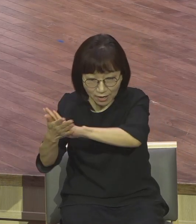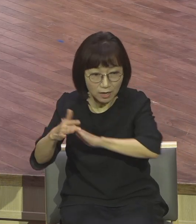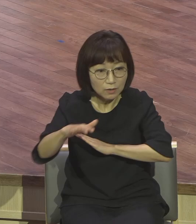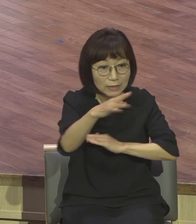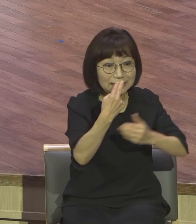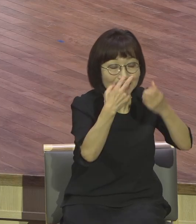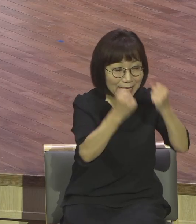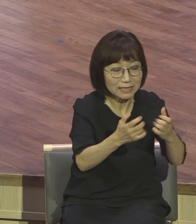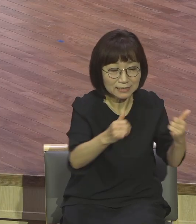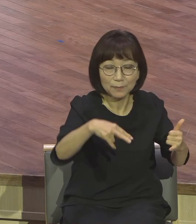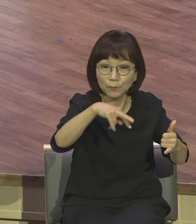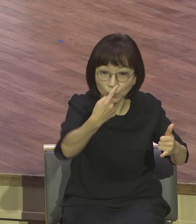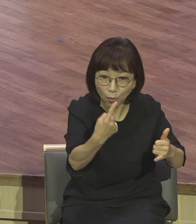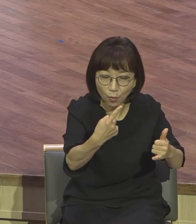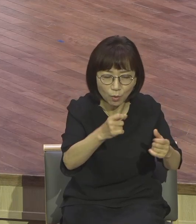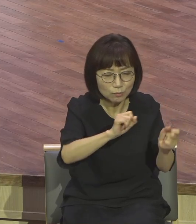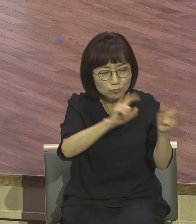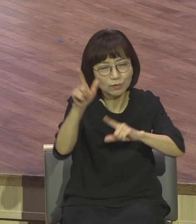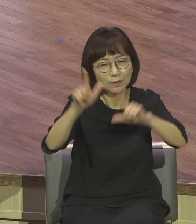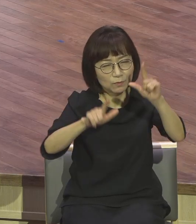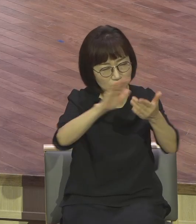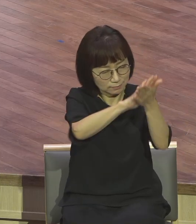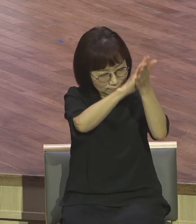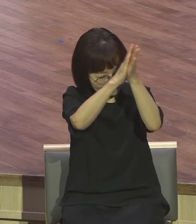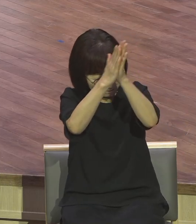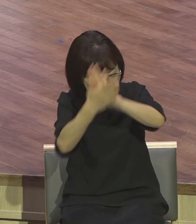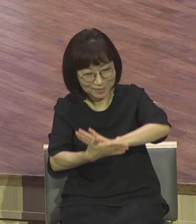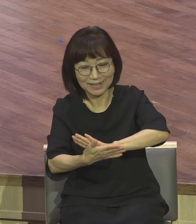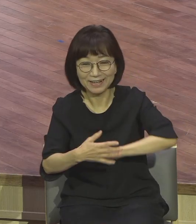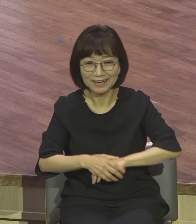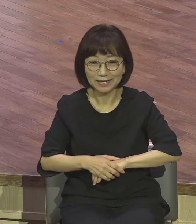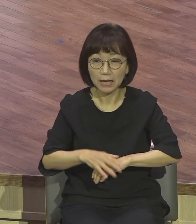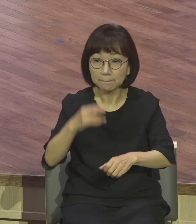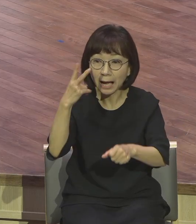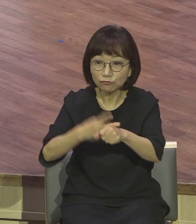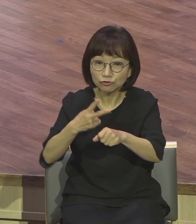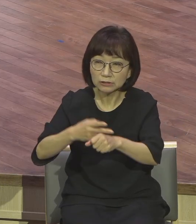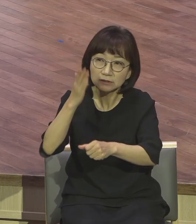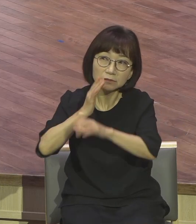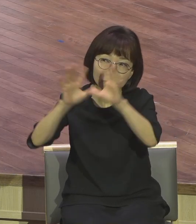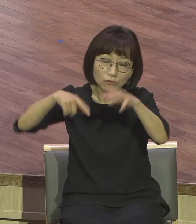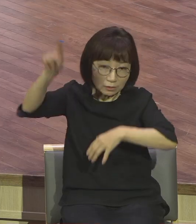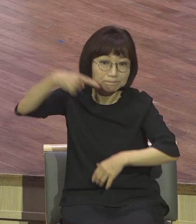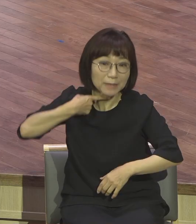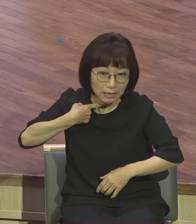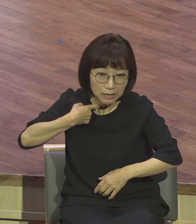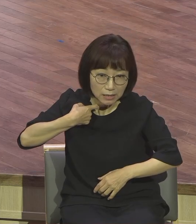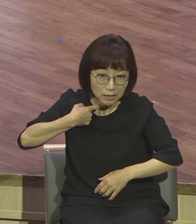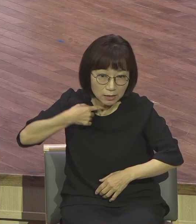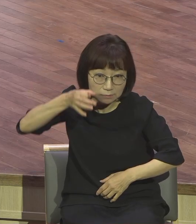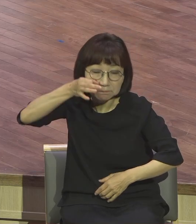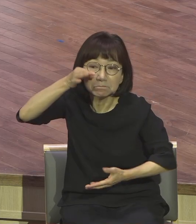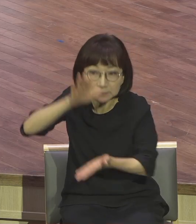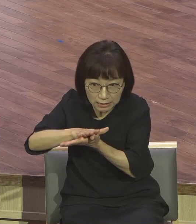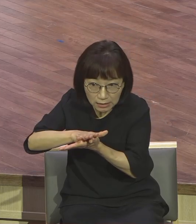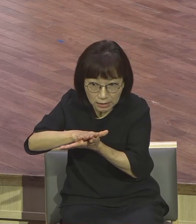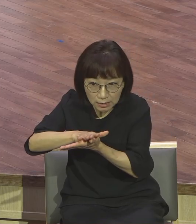그랬어요 바울은 천국을 다녀온 사람이요 부활체로 변화된다 우리의 모든 실패,